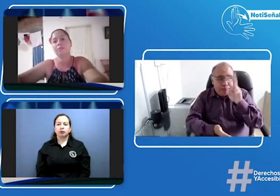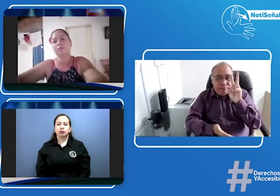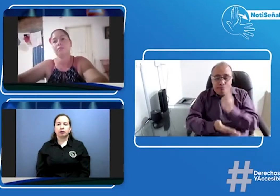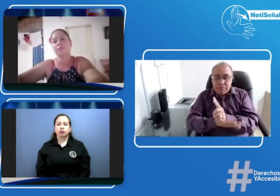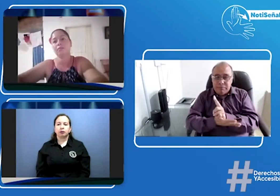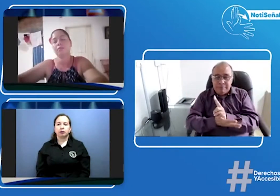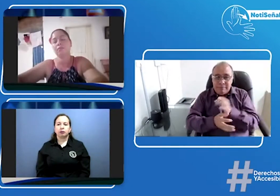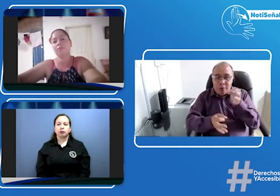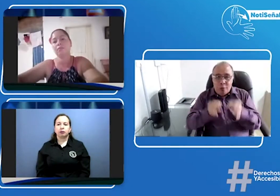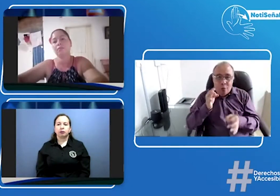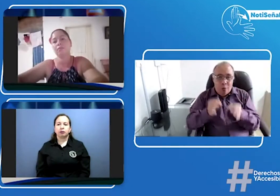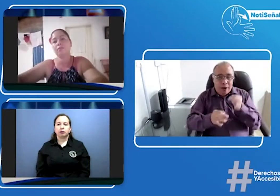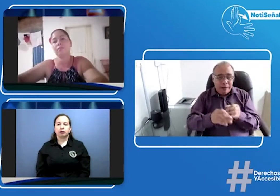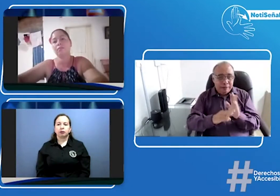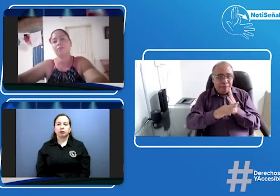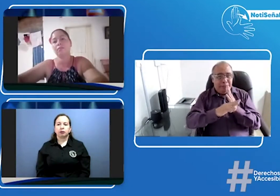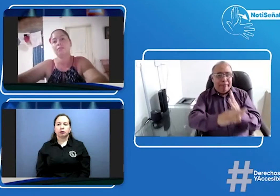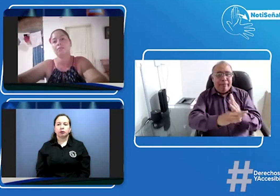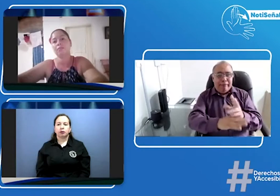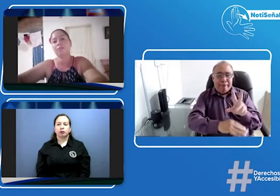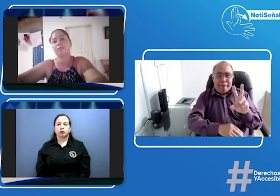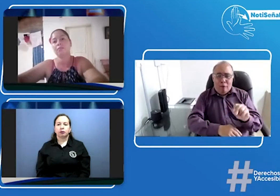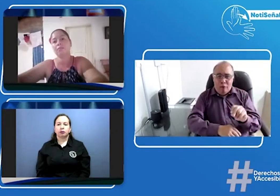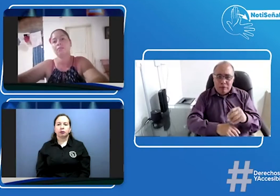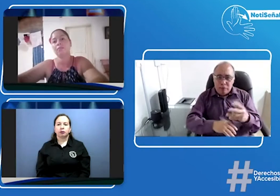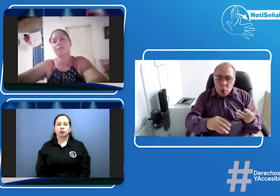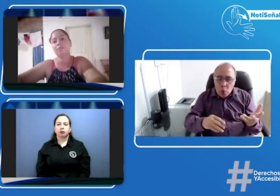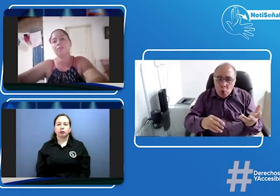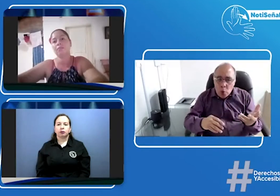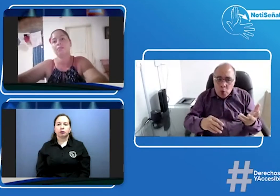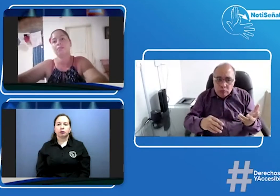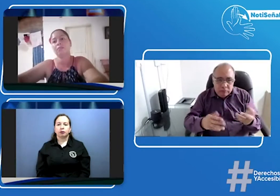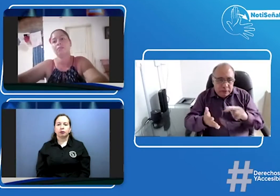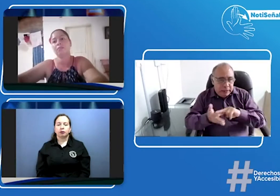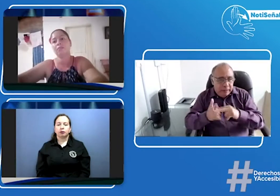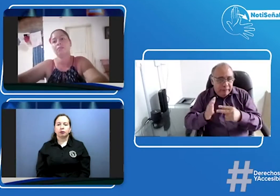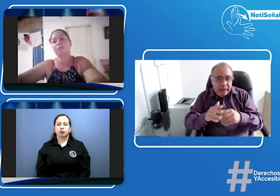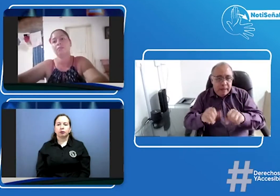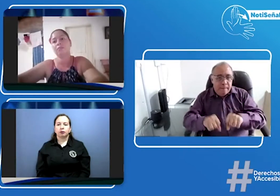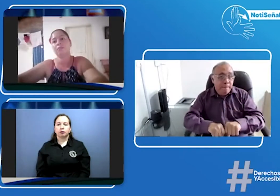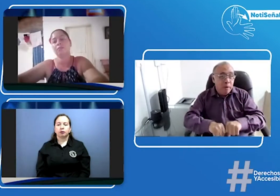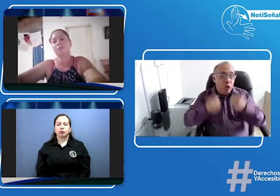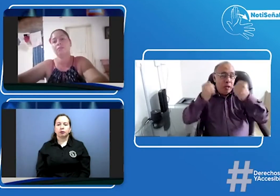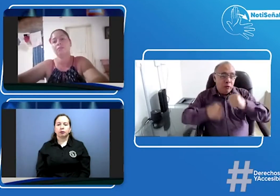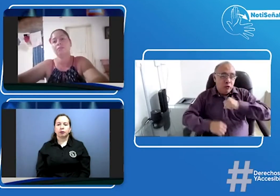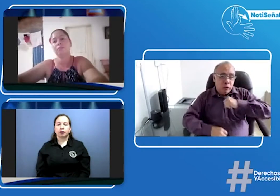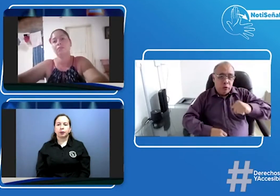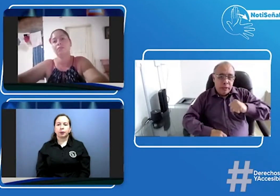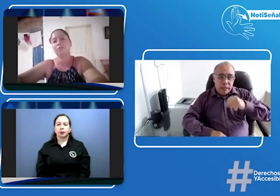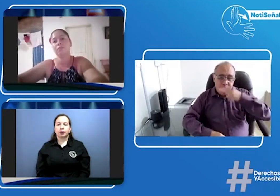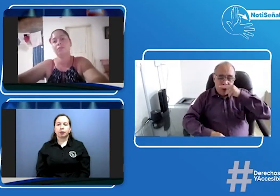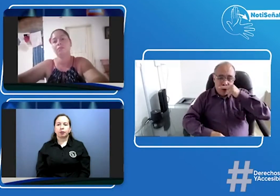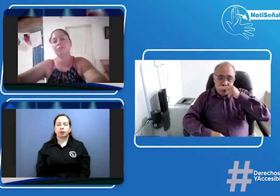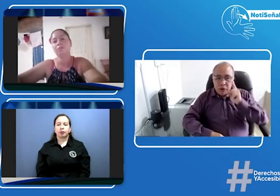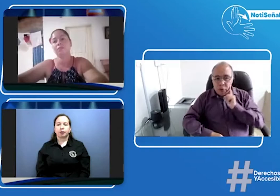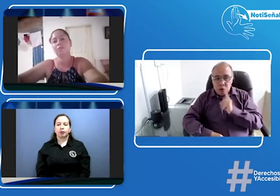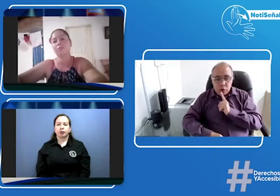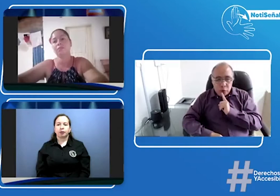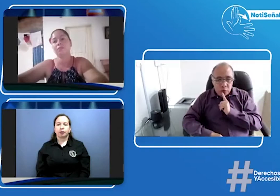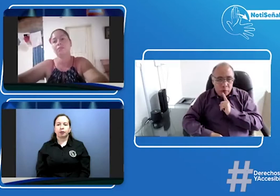entendemos y la verdad es que nos vamos de para atrás cuando entendemos pues hay ese fallo en primera instancia y